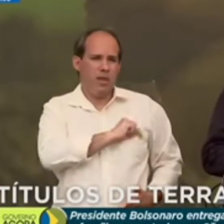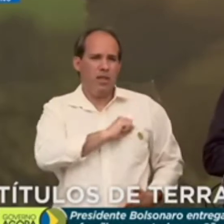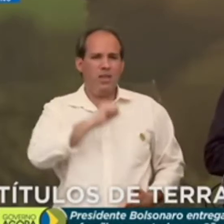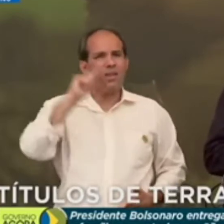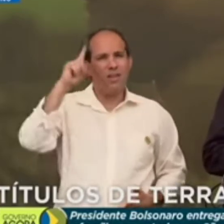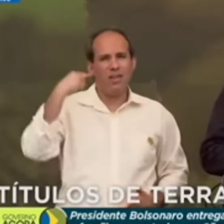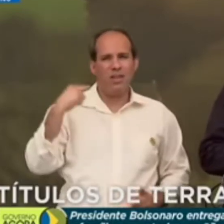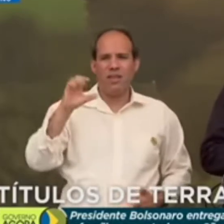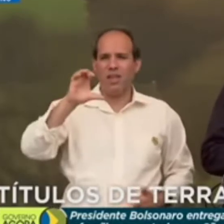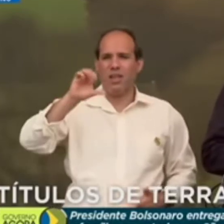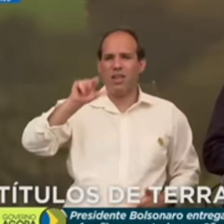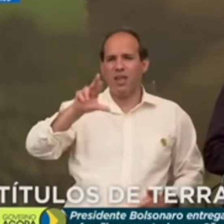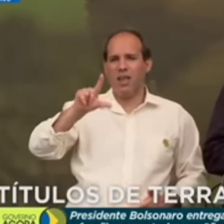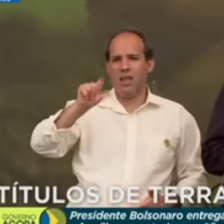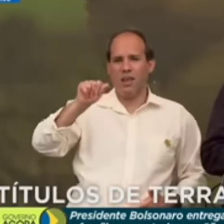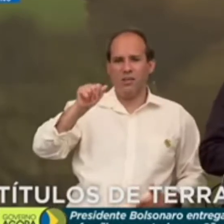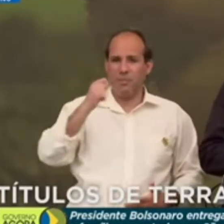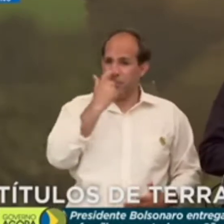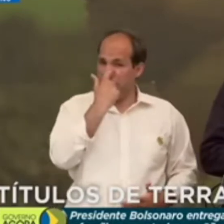Zambelli.